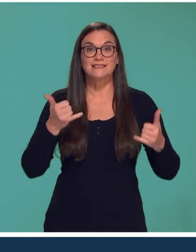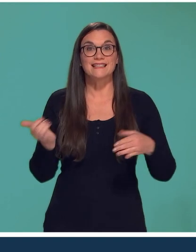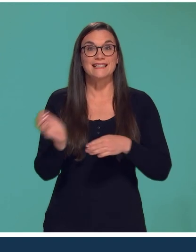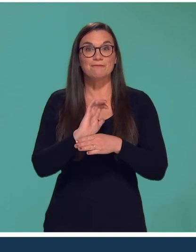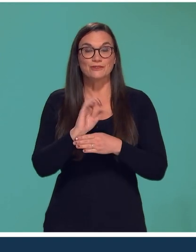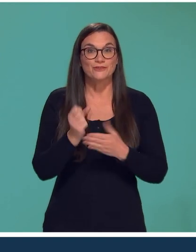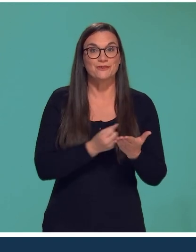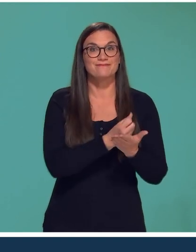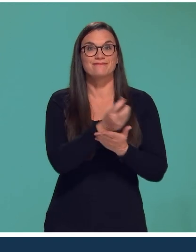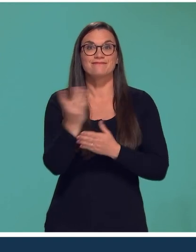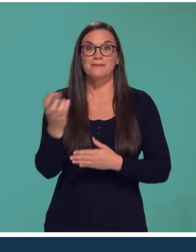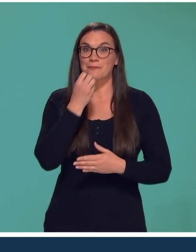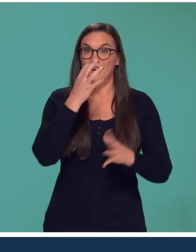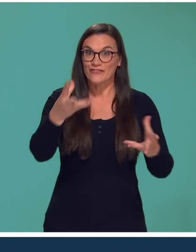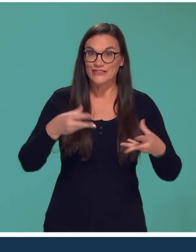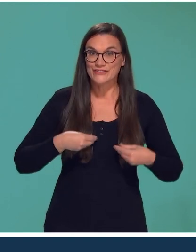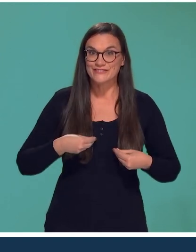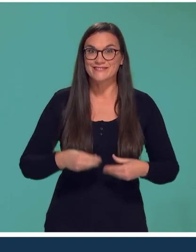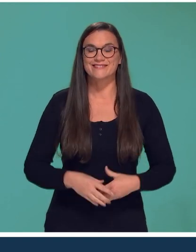Bonjour et bienvenue dans l'émission Tout en Signe.